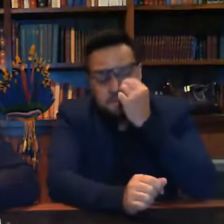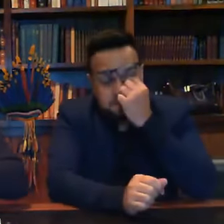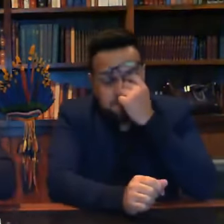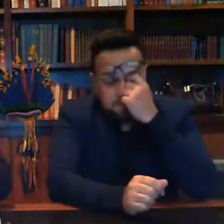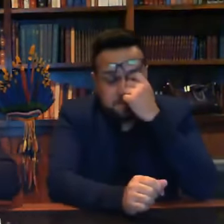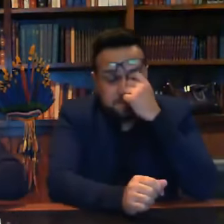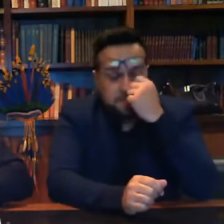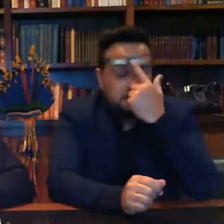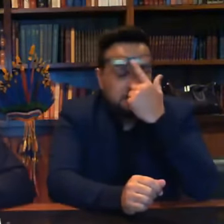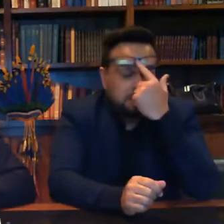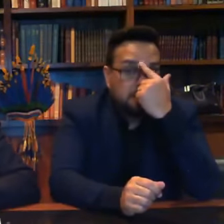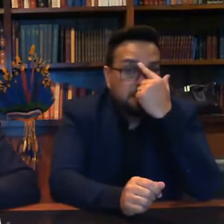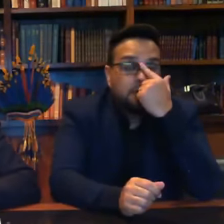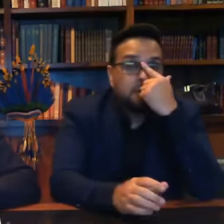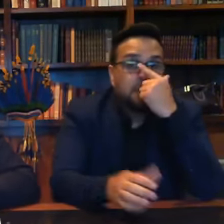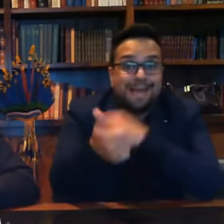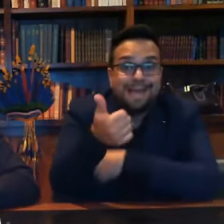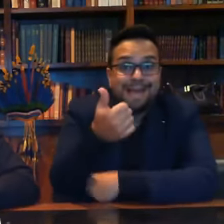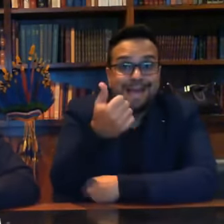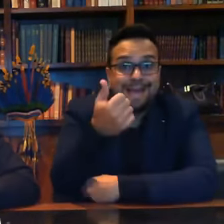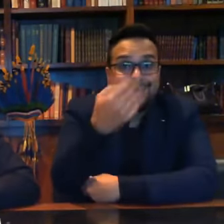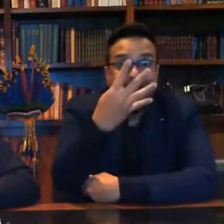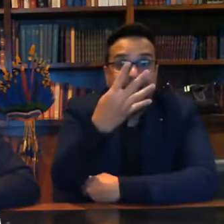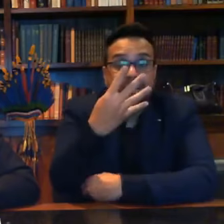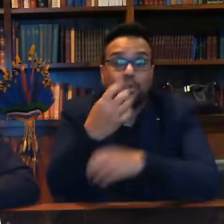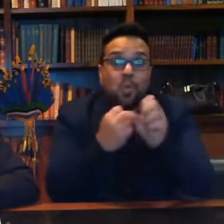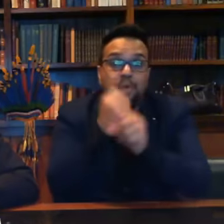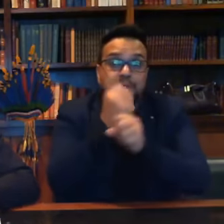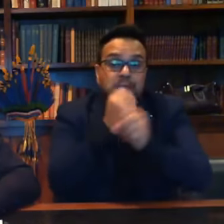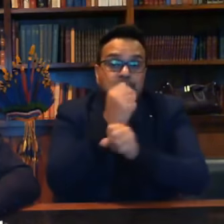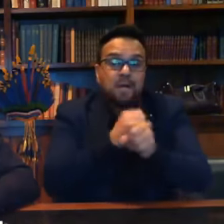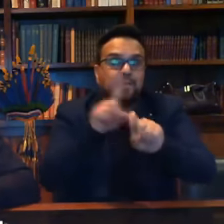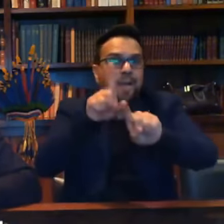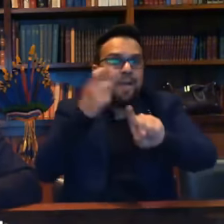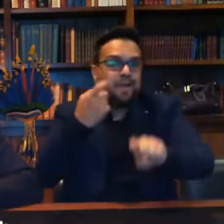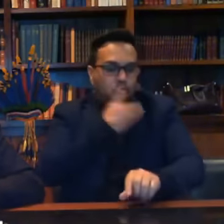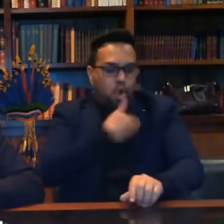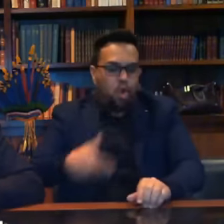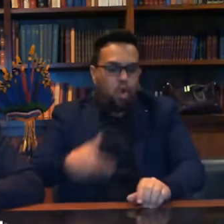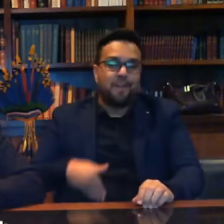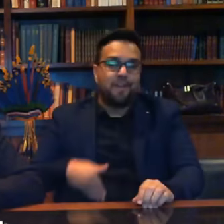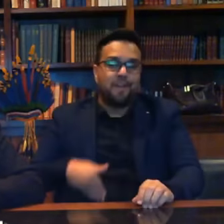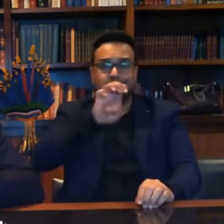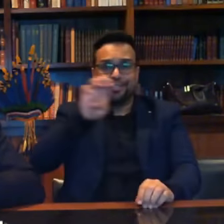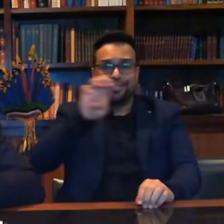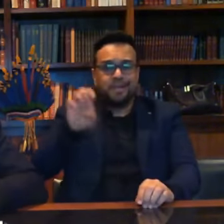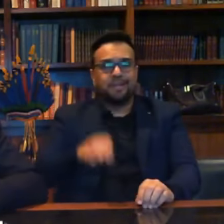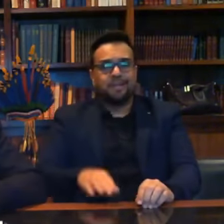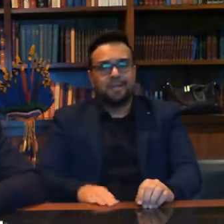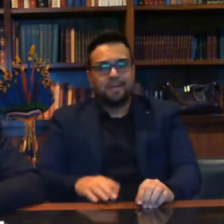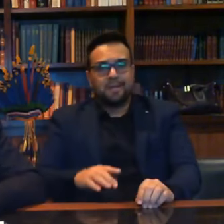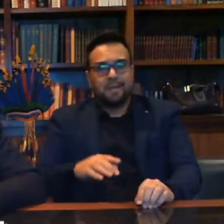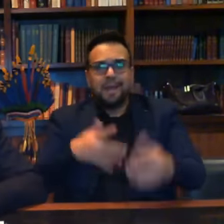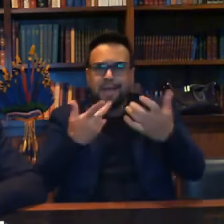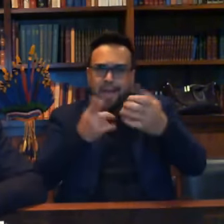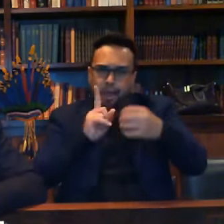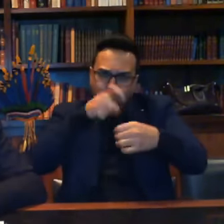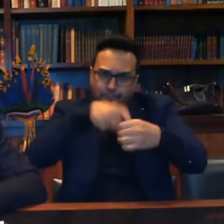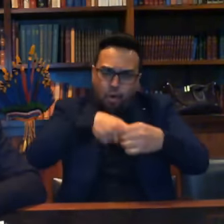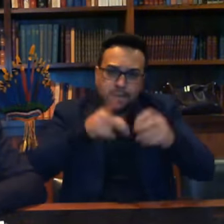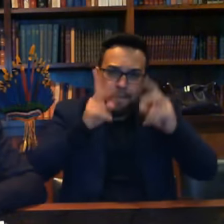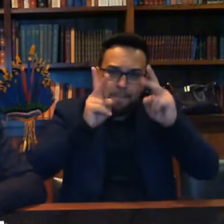de 14 anos do governo de esquerda que tivemos no Brasil há pouco tempo. Queremos isso para o Brasil?